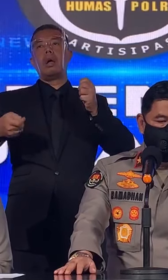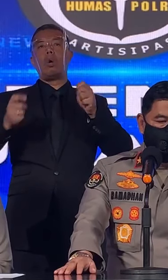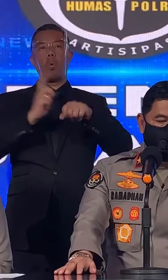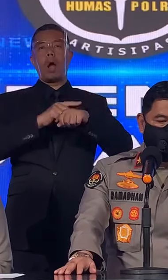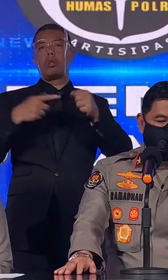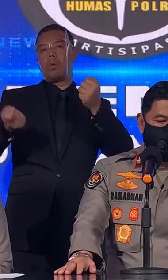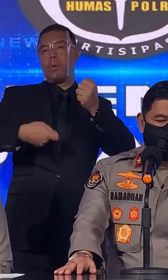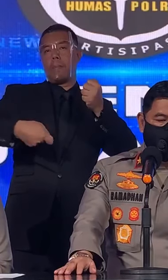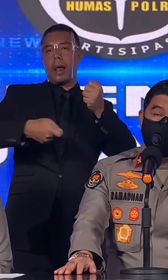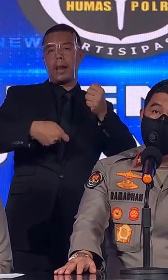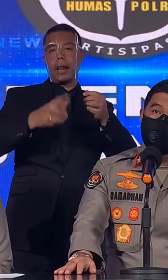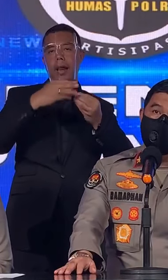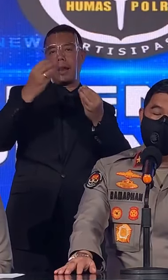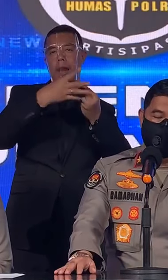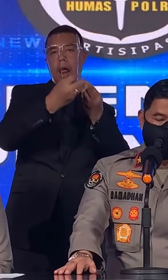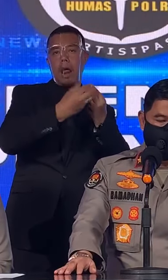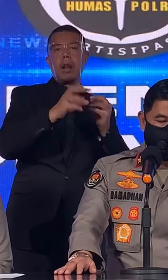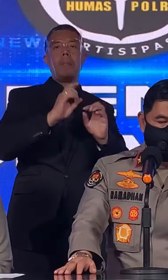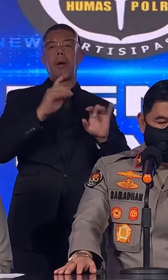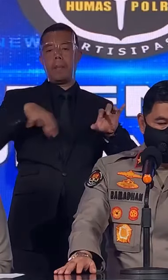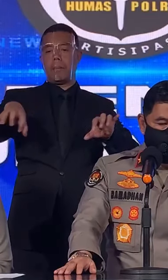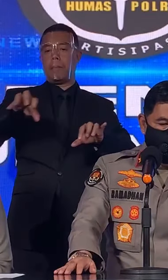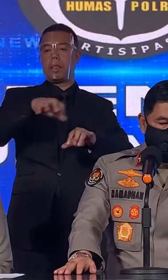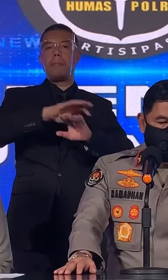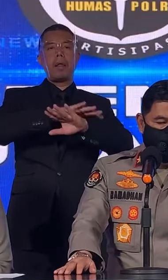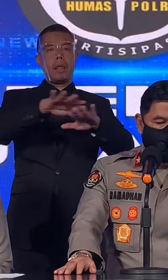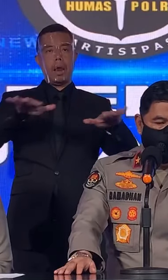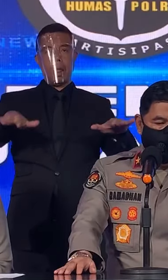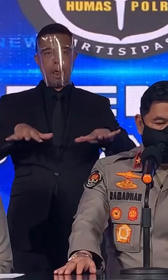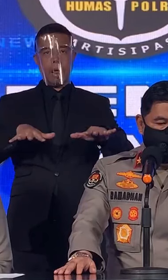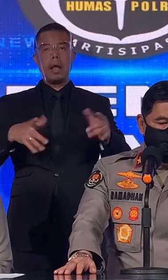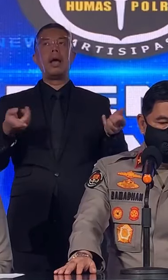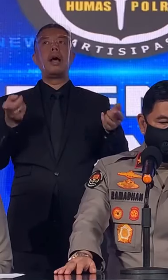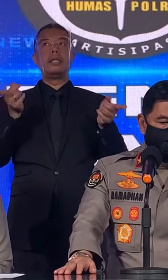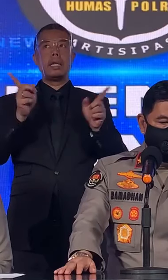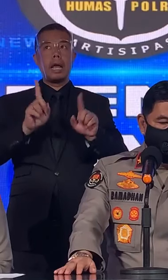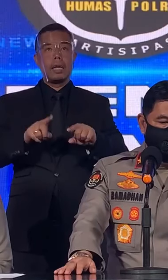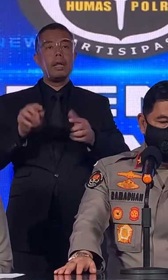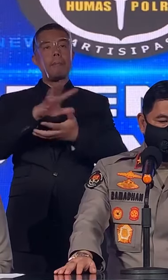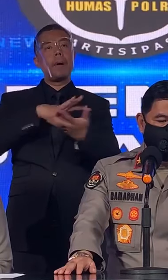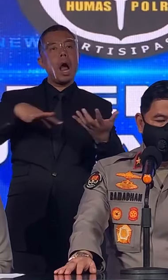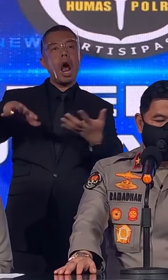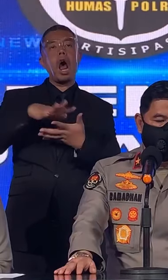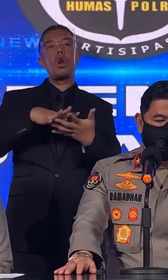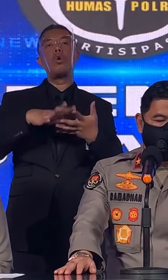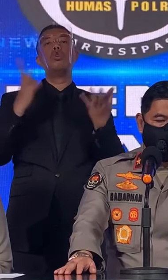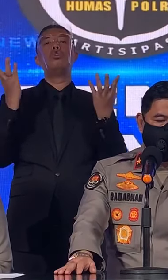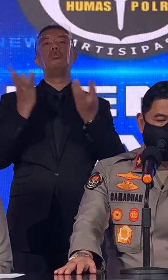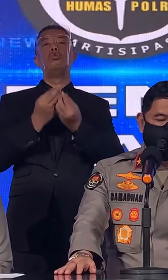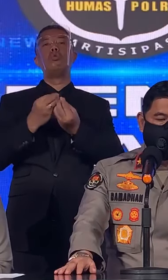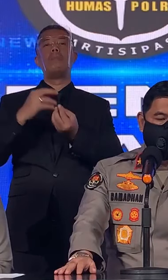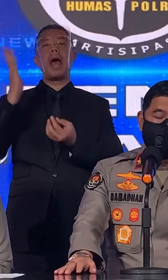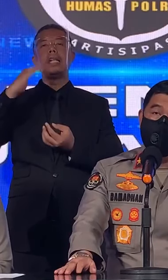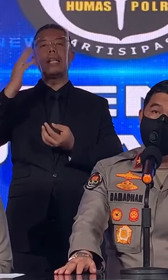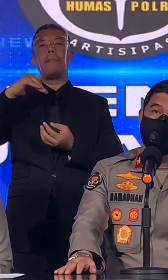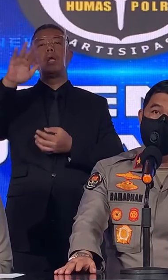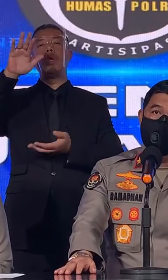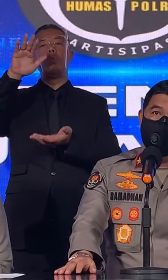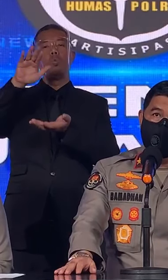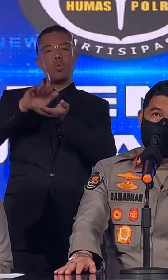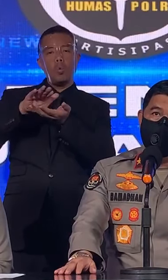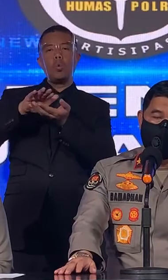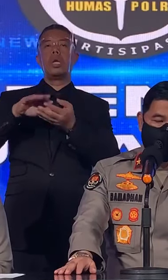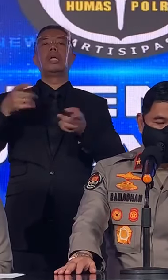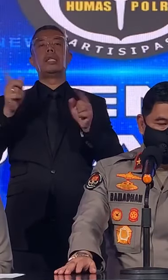Di Beberapa Sentra Produksi Sehingga Berdampak Pada Turunnya Pasokan Dan Menyebabkan